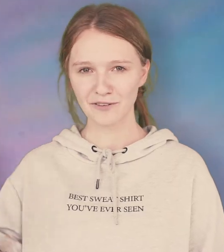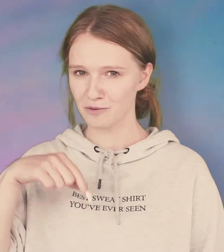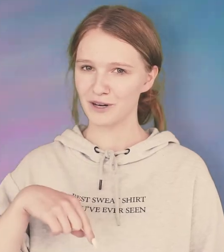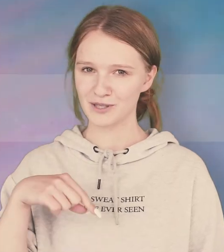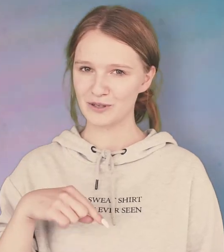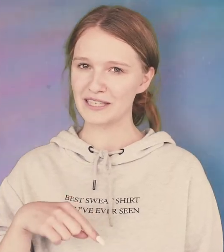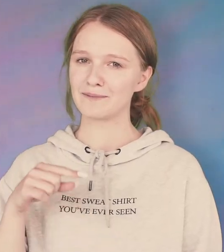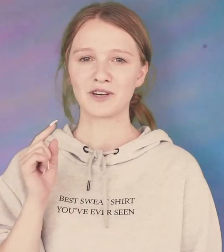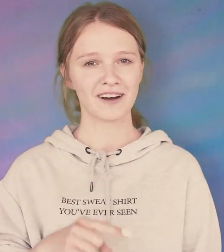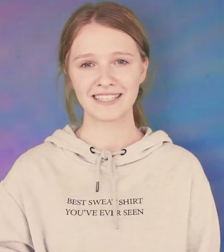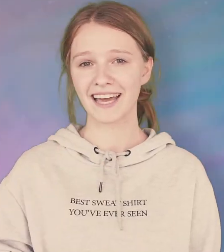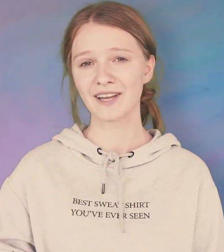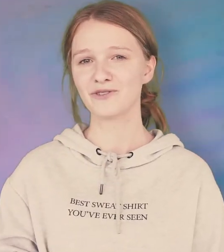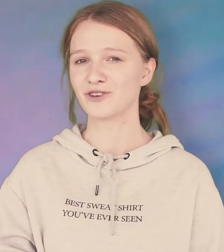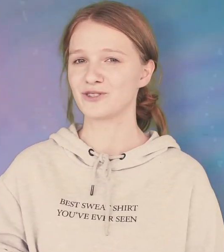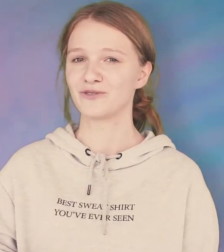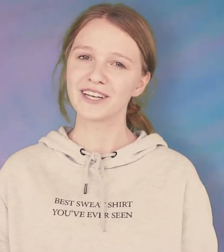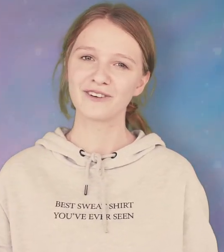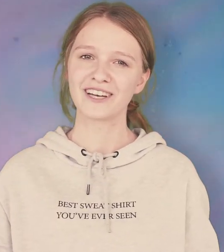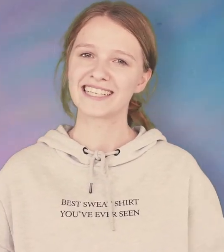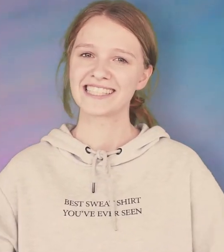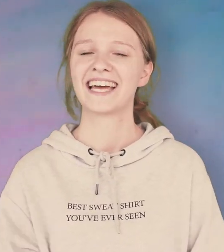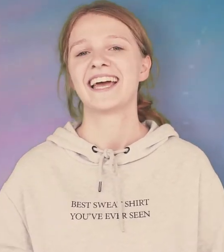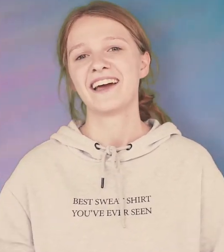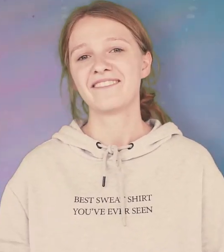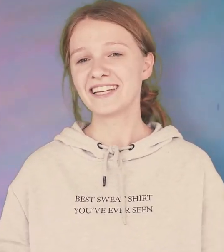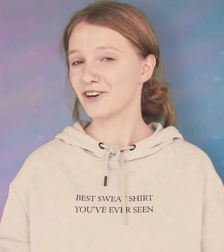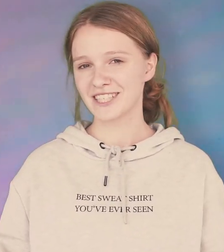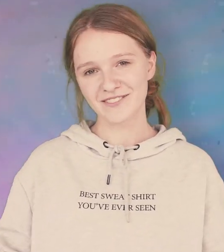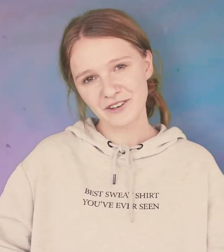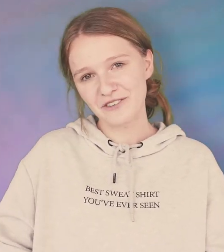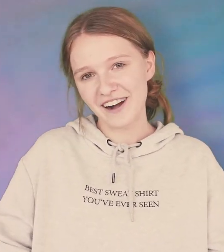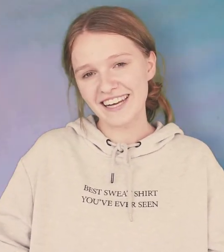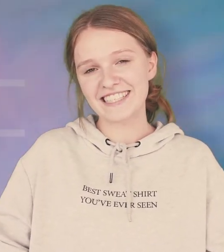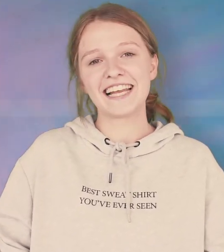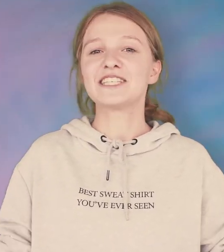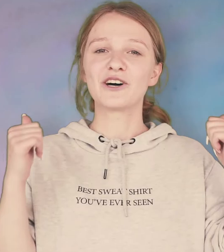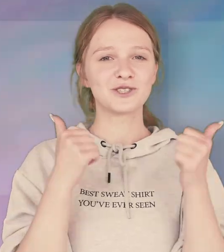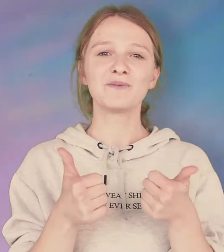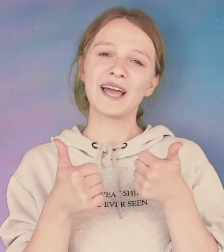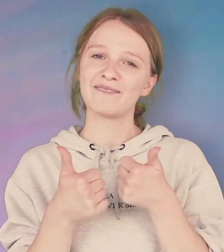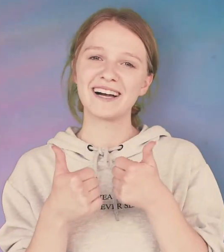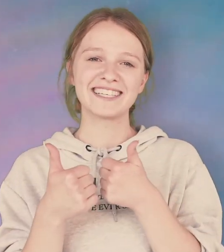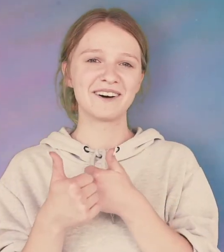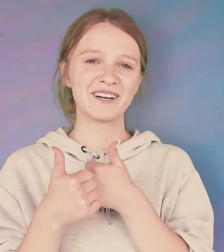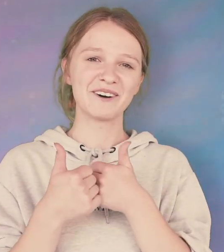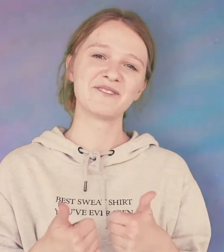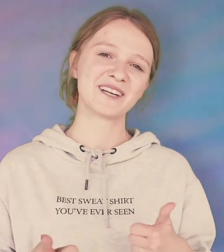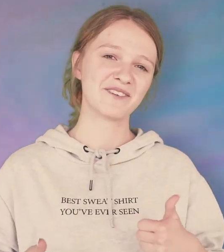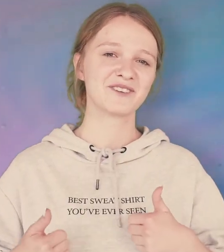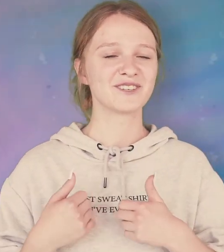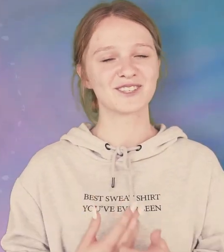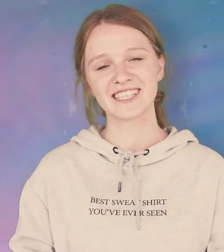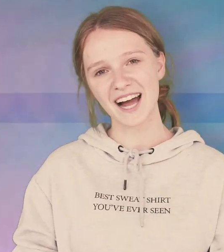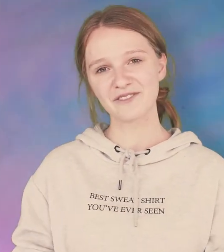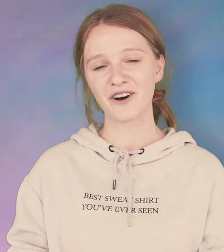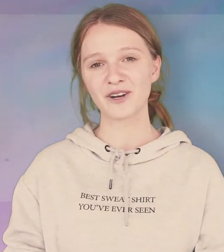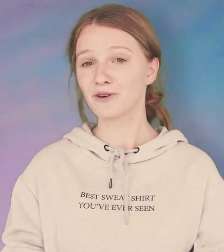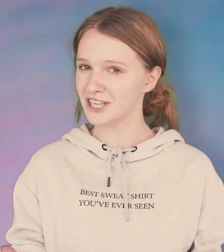Infobox unten gibt es noch weitere Infos und Videolinks. Wenn euch das Video gefallen hat, lasst doch super gerne mal einen Daumen nach oben da. Wir würden uns total freuen. Oder